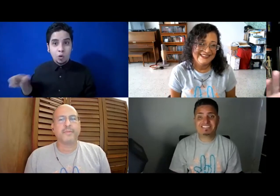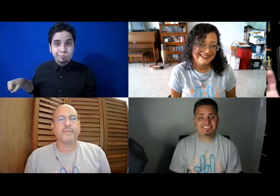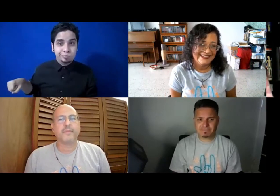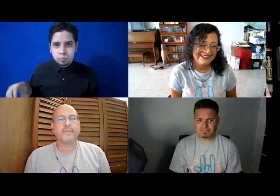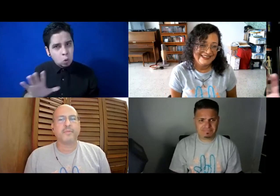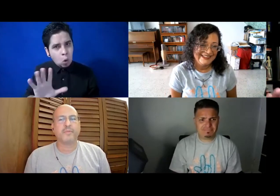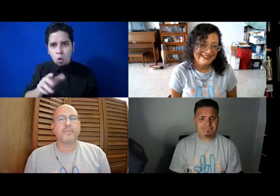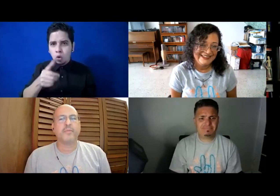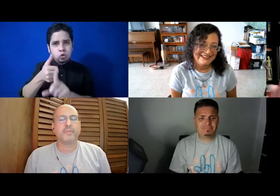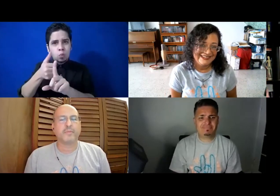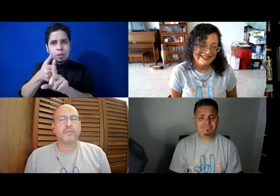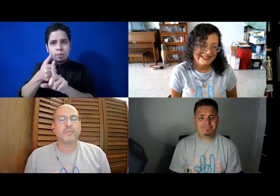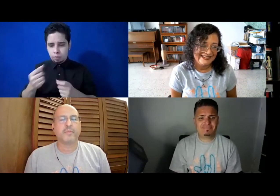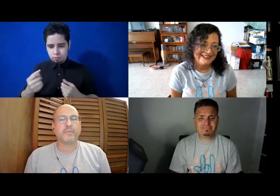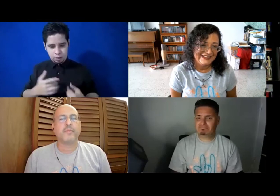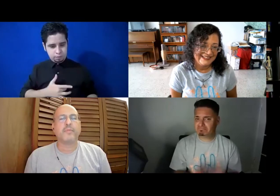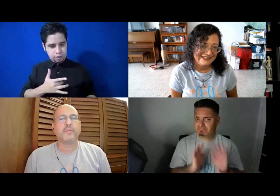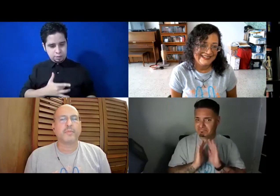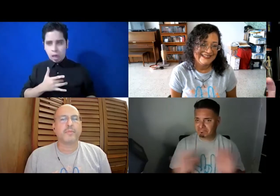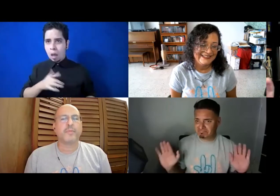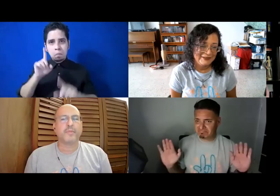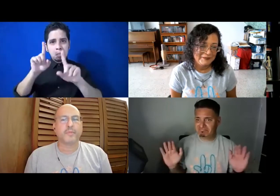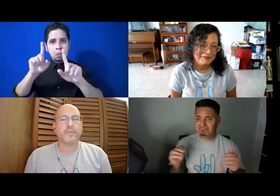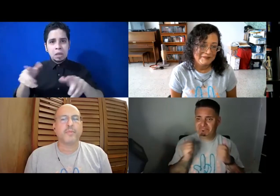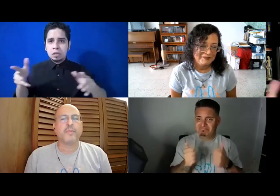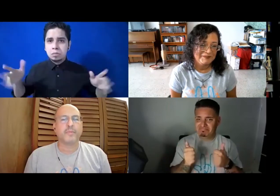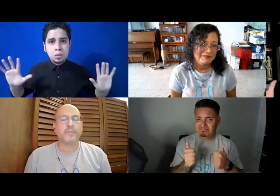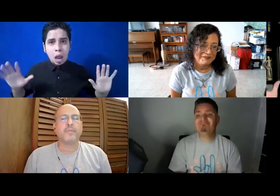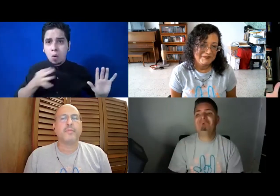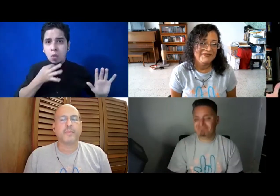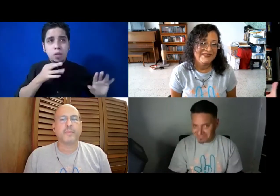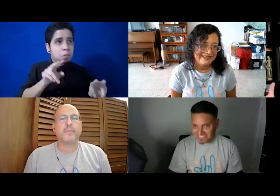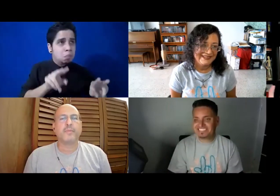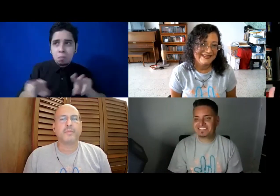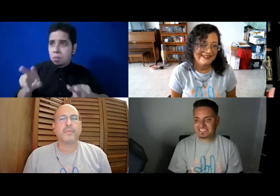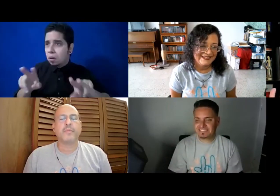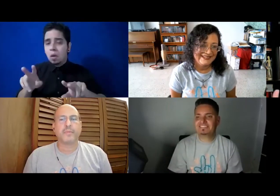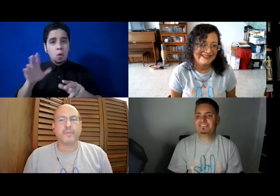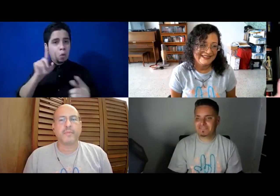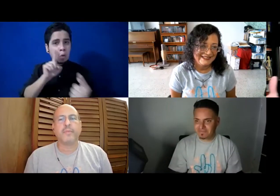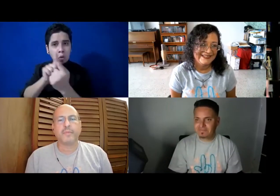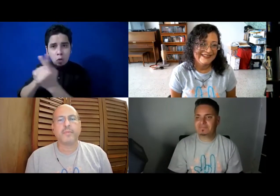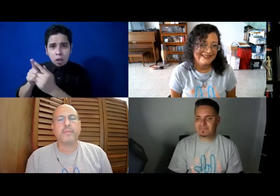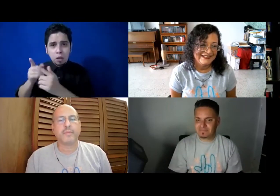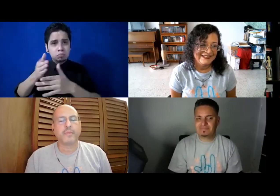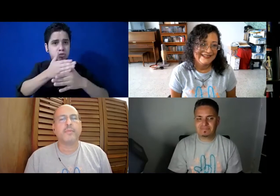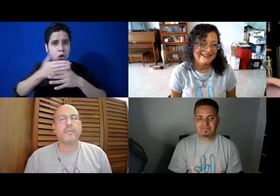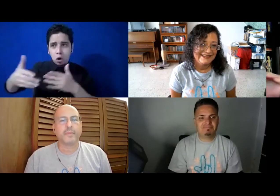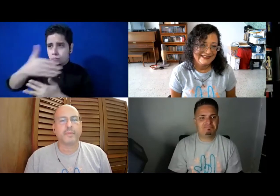que necesita es un poquito de empatía y sensibilidad y curiosidad para conocer y compartir y aprender. Eso es todo.